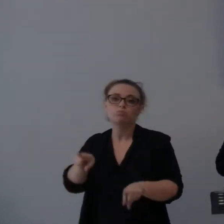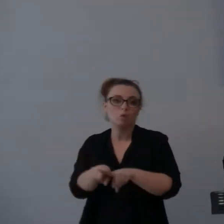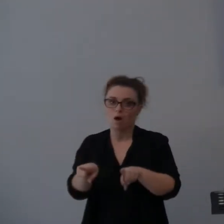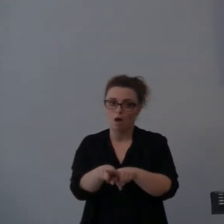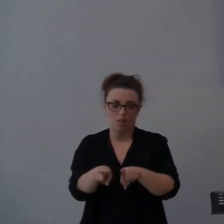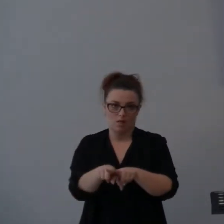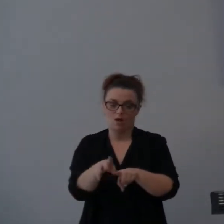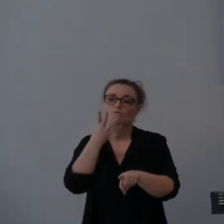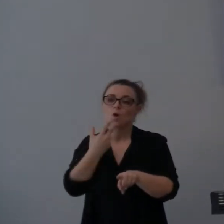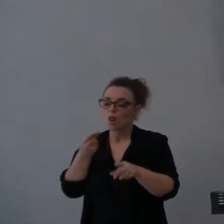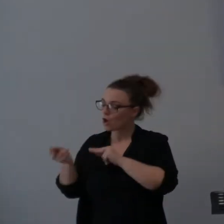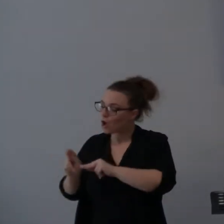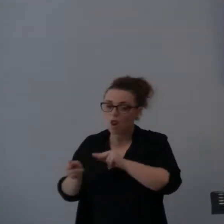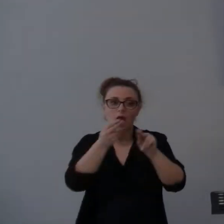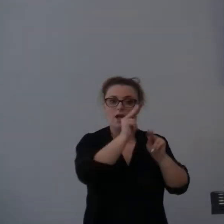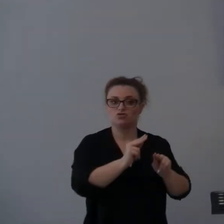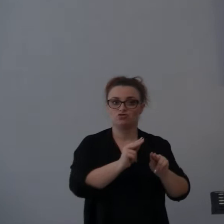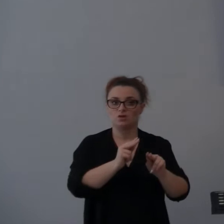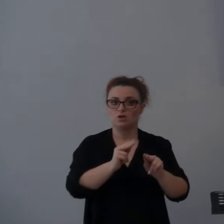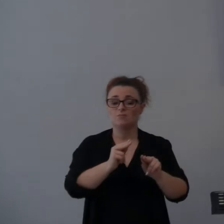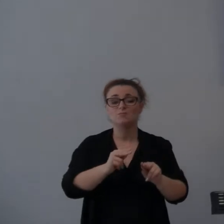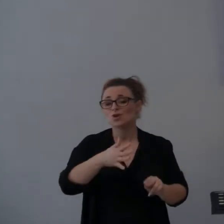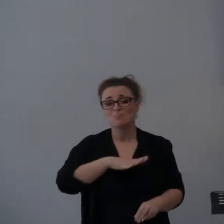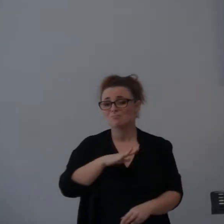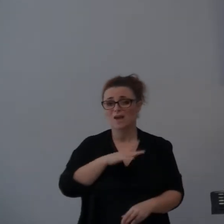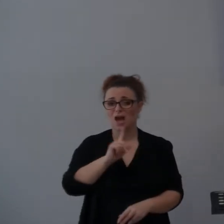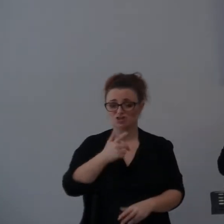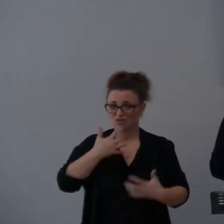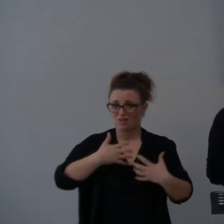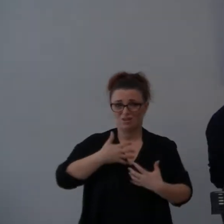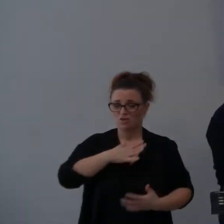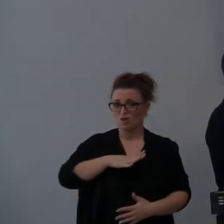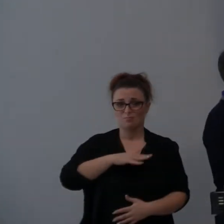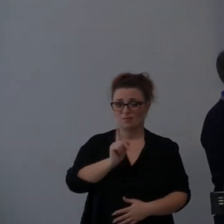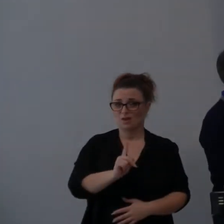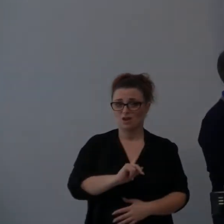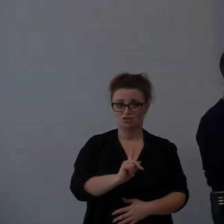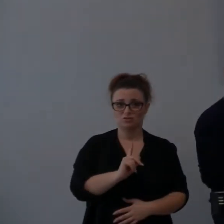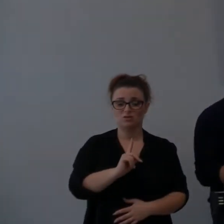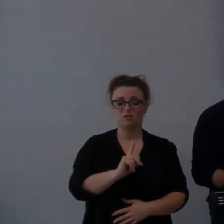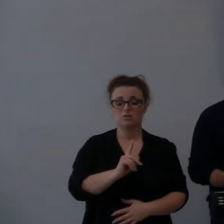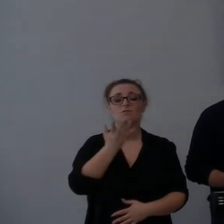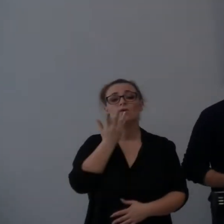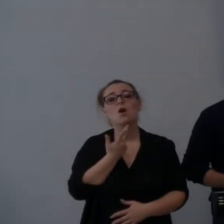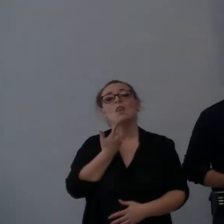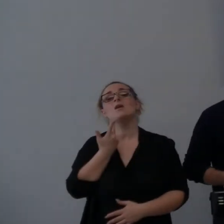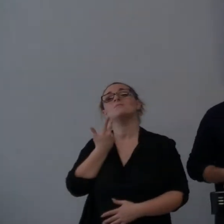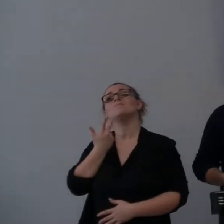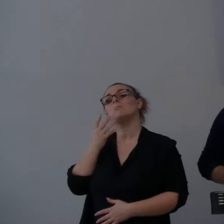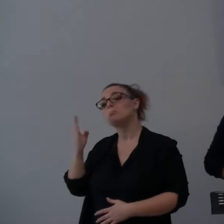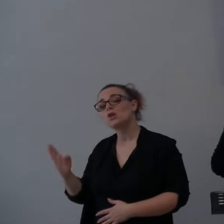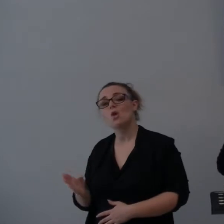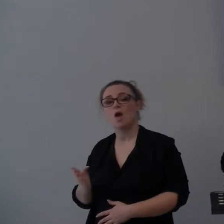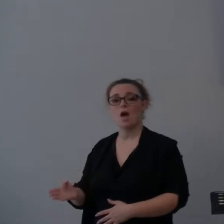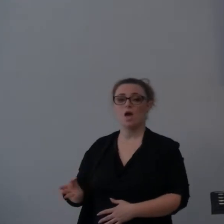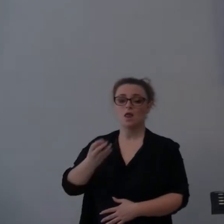chi ama, ma a Dio non piace fare questo. A Dio piace usare misericordia, usare